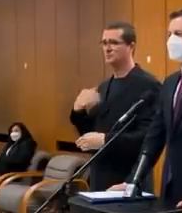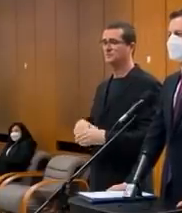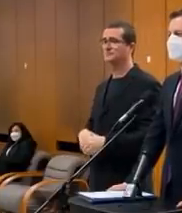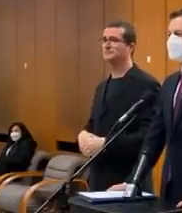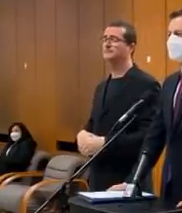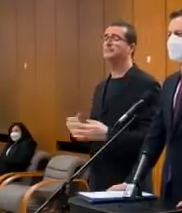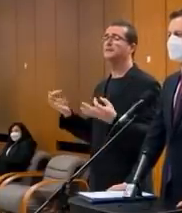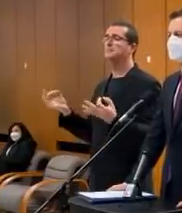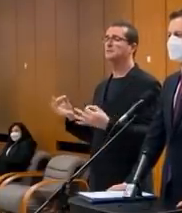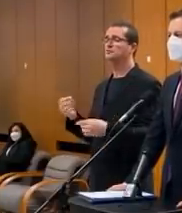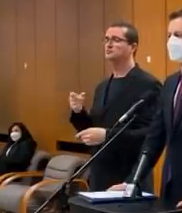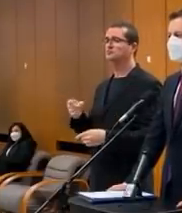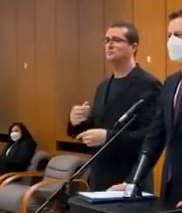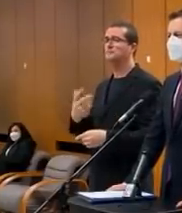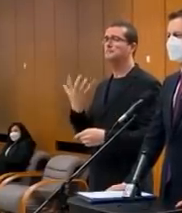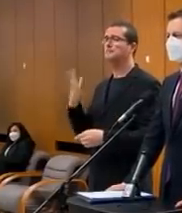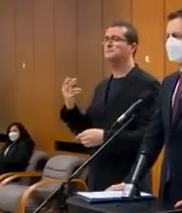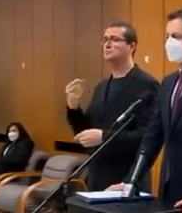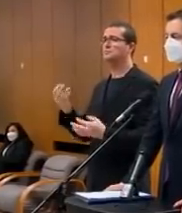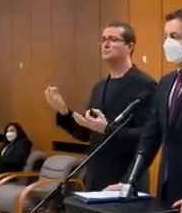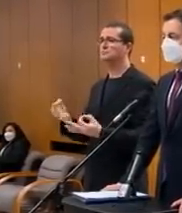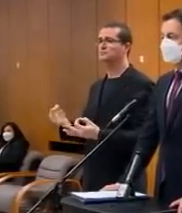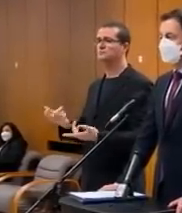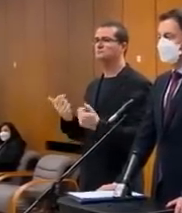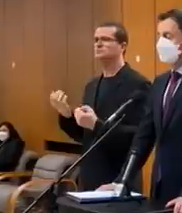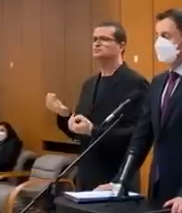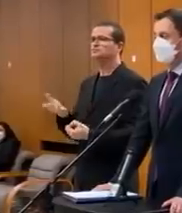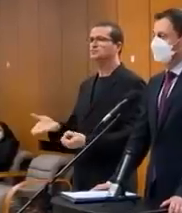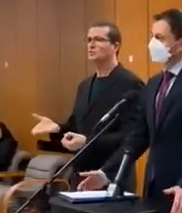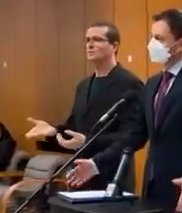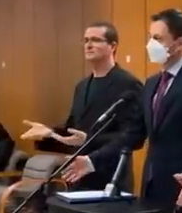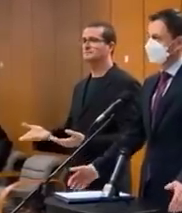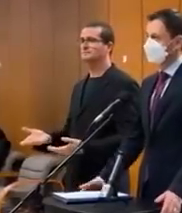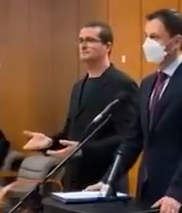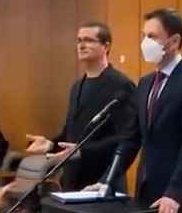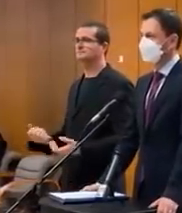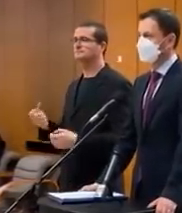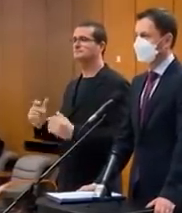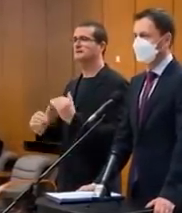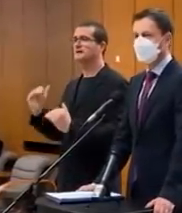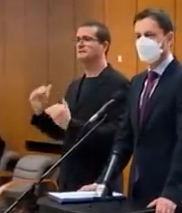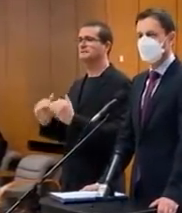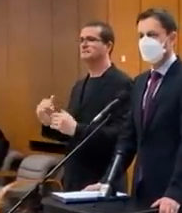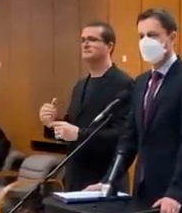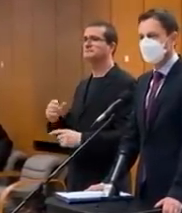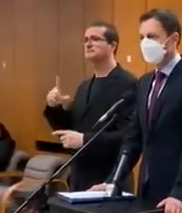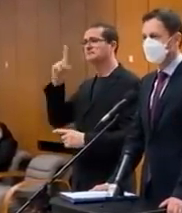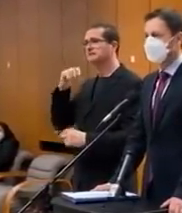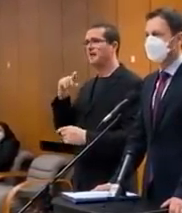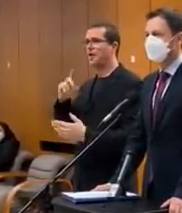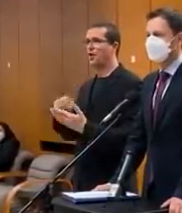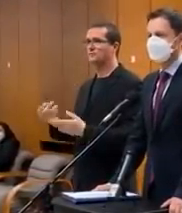zpovedal na vláde, ktoré čo jednoduché 100 eur. Čo sa vyštávalo pri vlastne všetkovaní... Tak, potom ste ho zle vyspovedali.